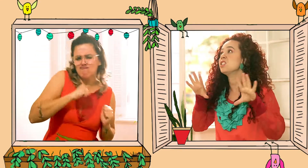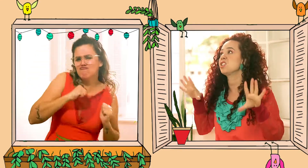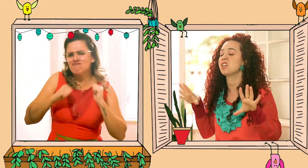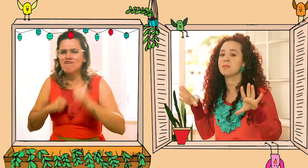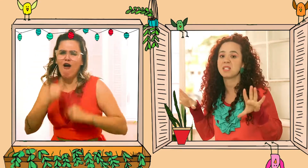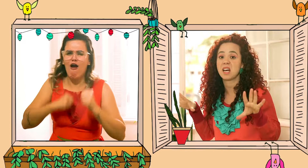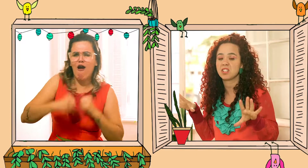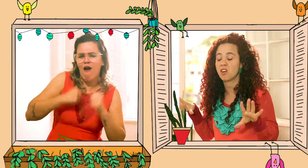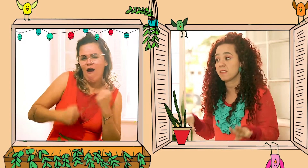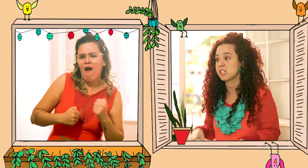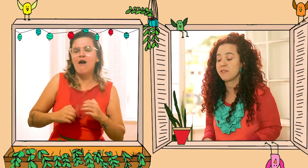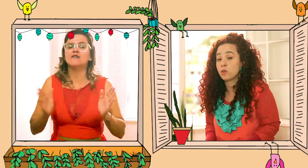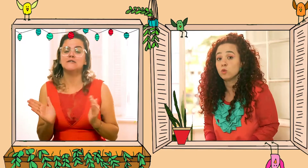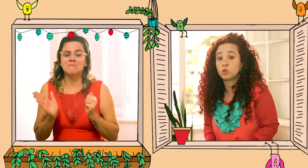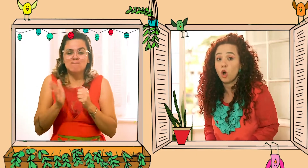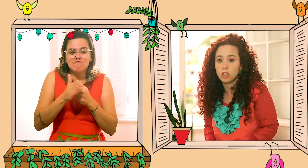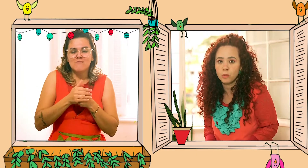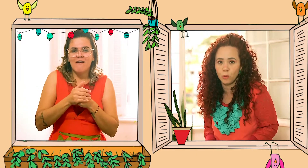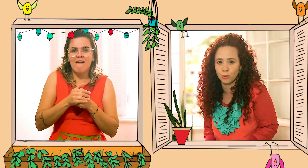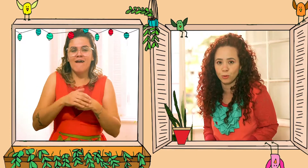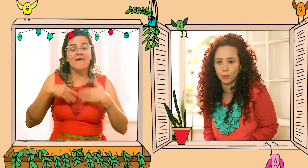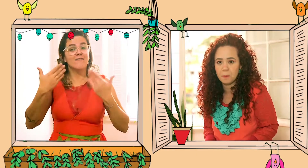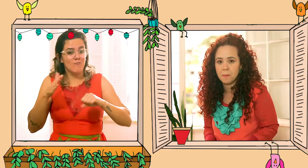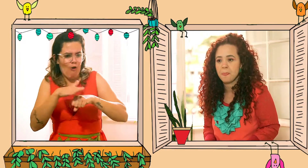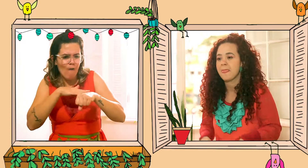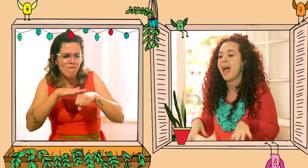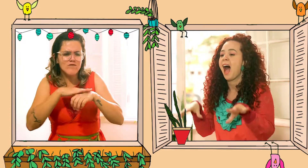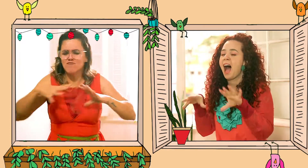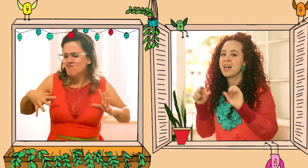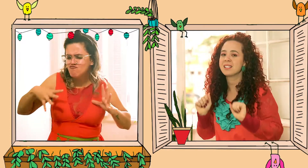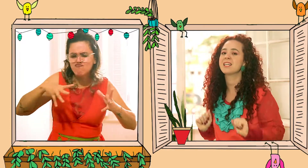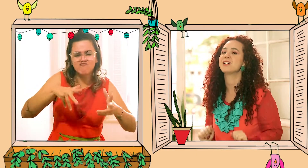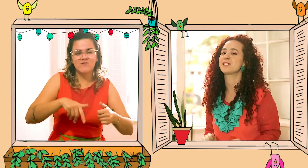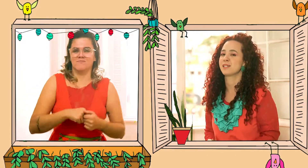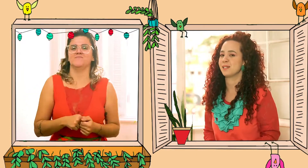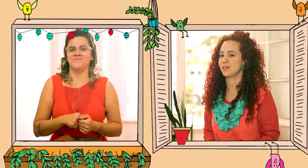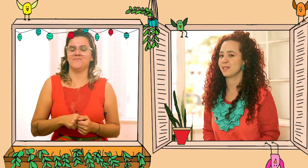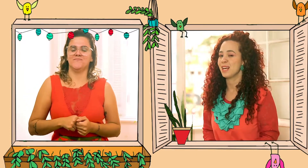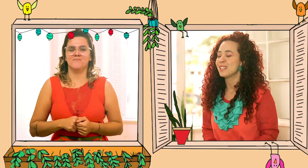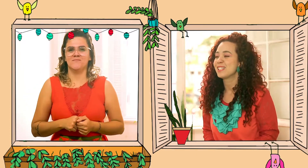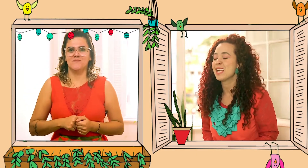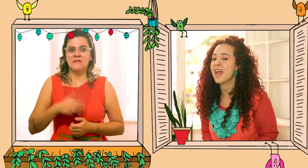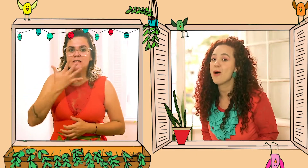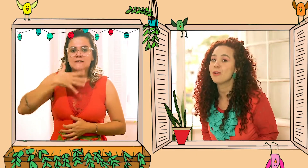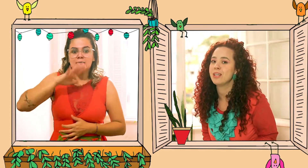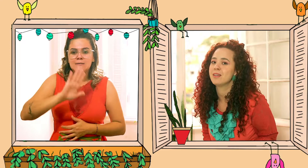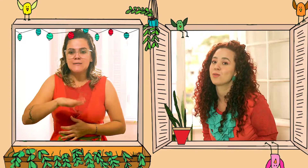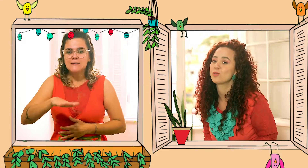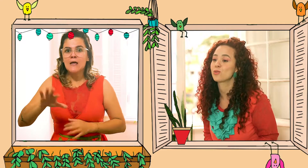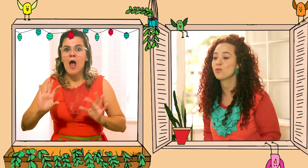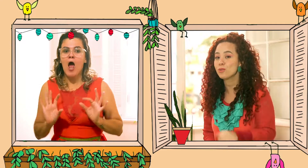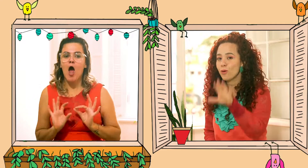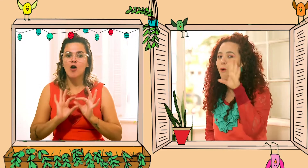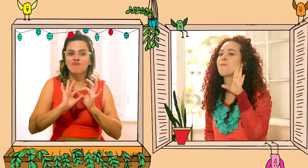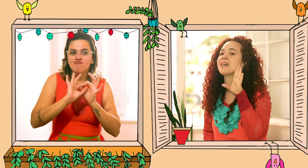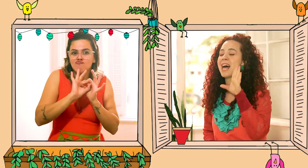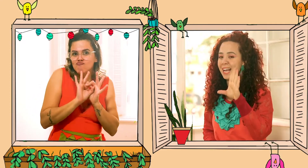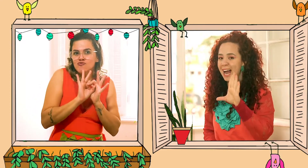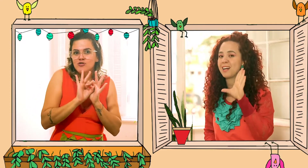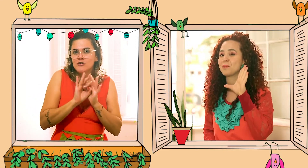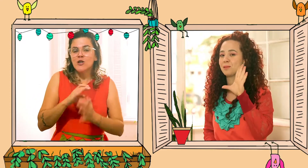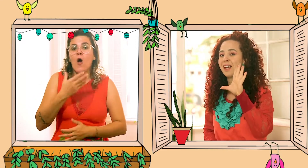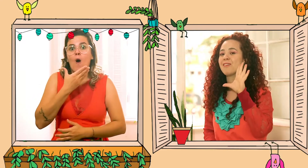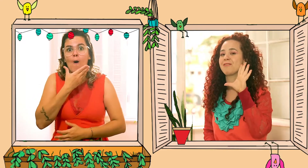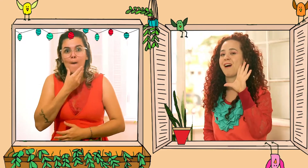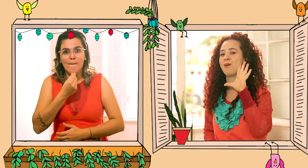e tinha amizade e conversava com todo mundo. As crianças se reuniram junto com o